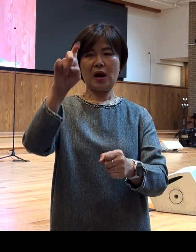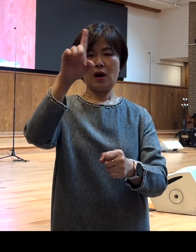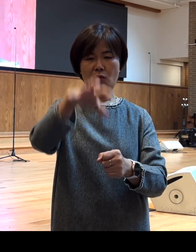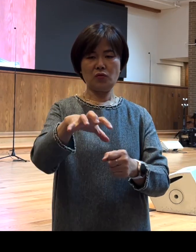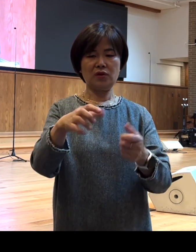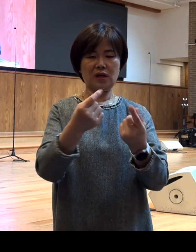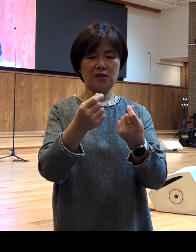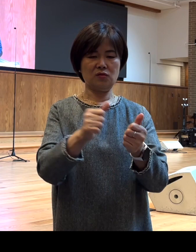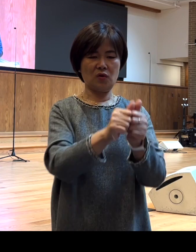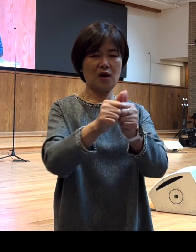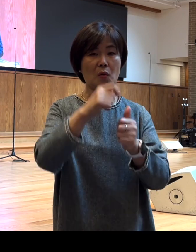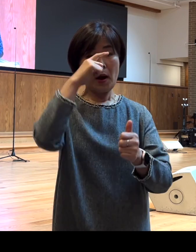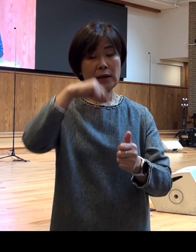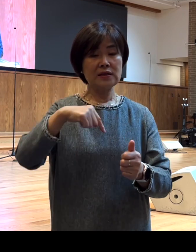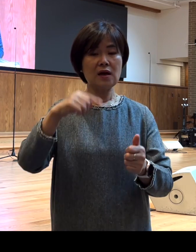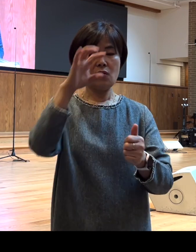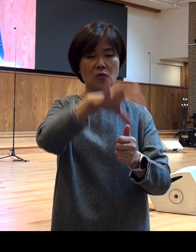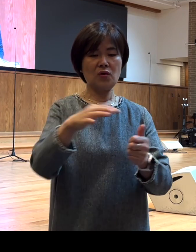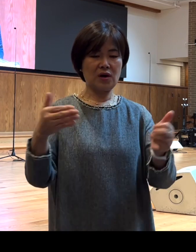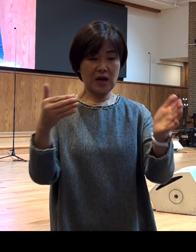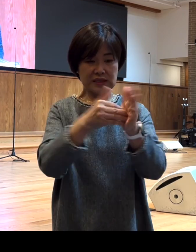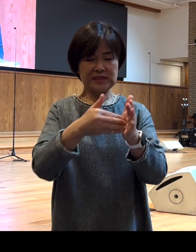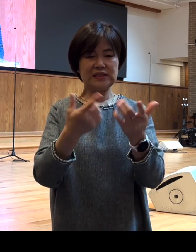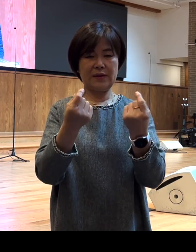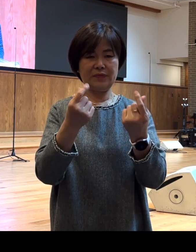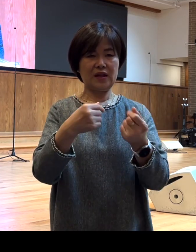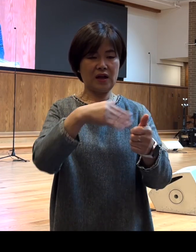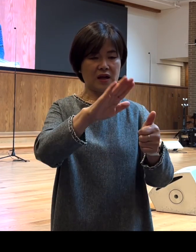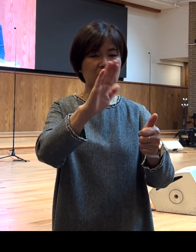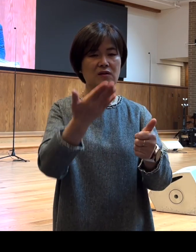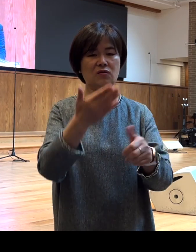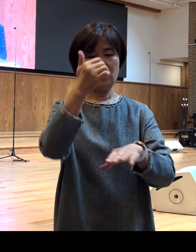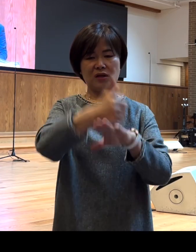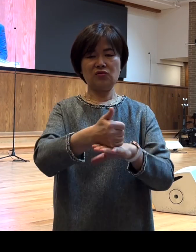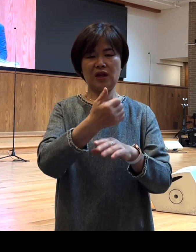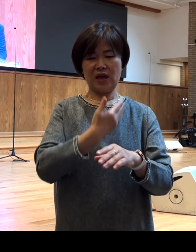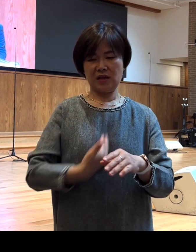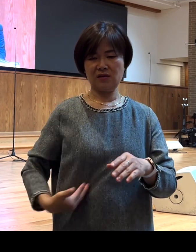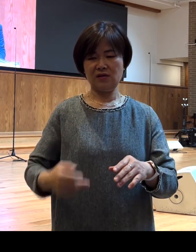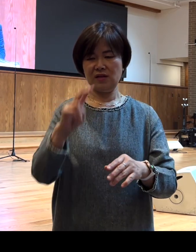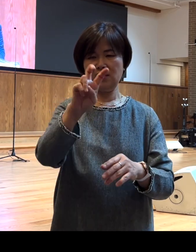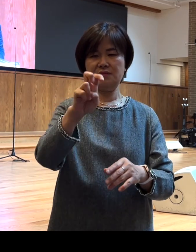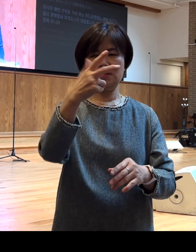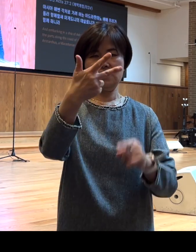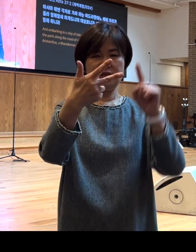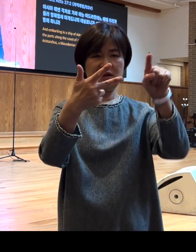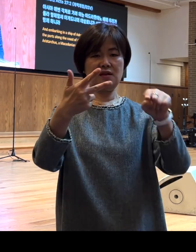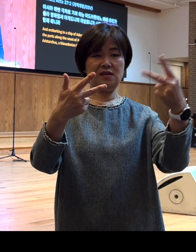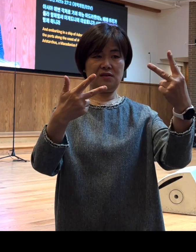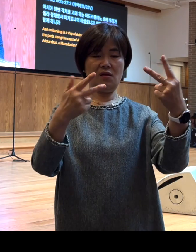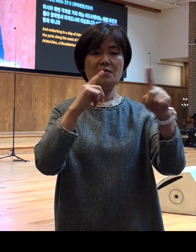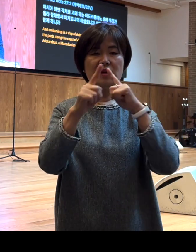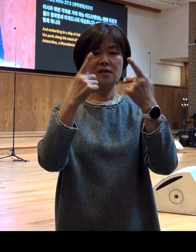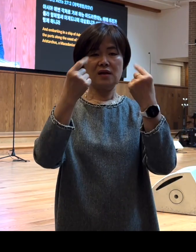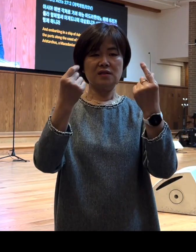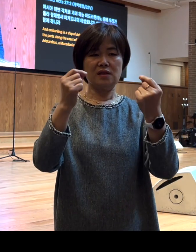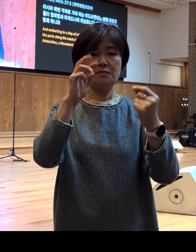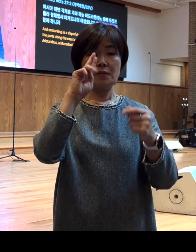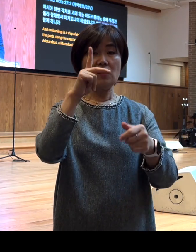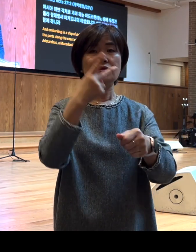아시아에까지 함께 갔을 뿐만 아니라 나중에 사도행전 27장 2절 말씀해 보면 바울이 로마로